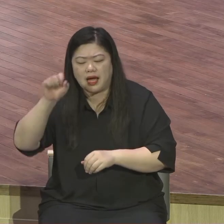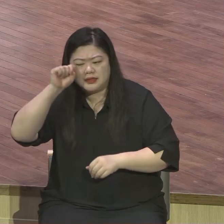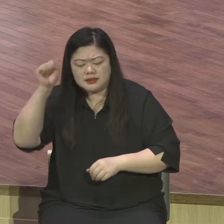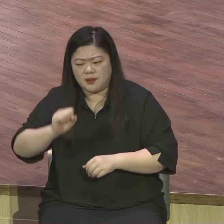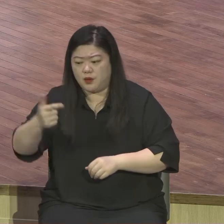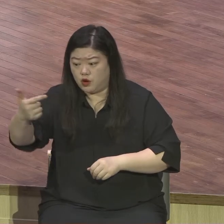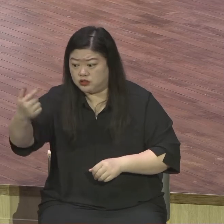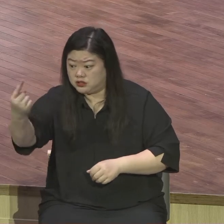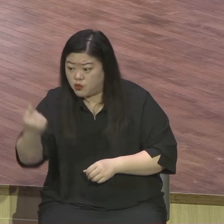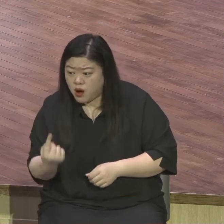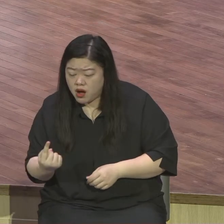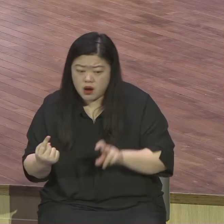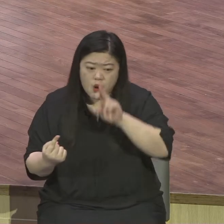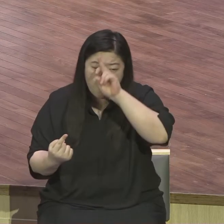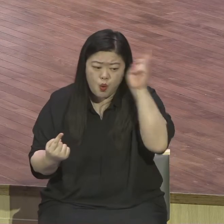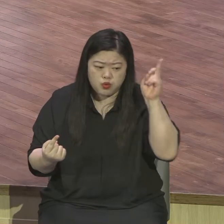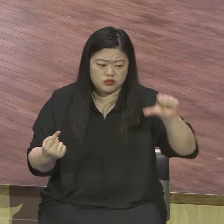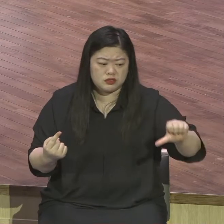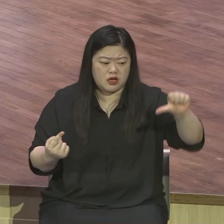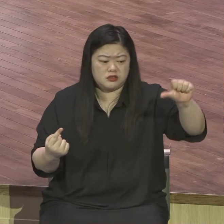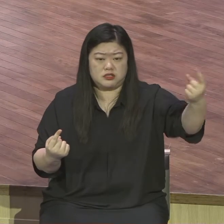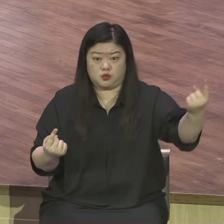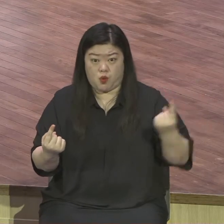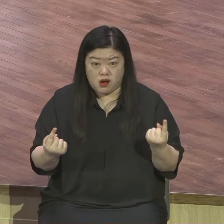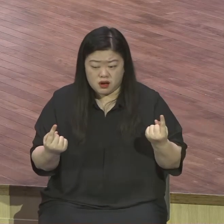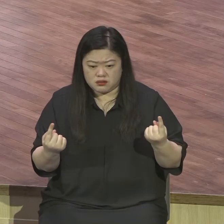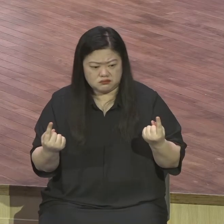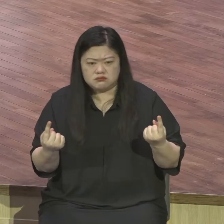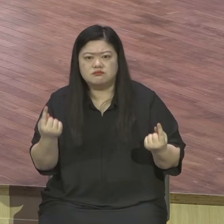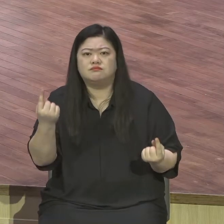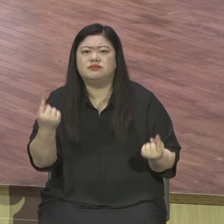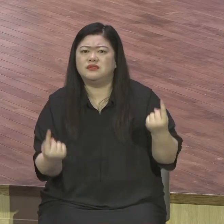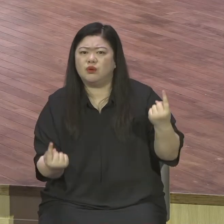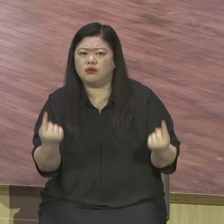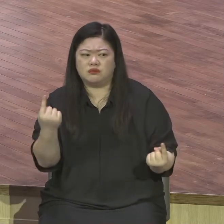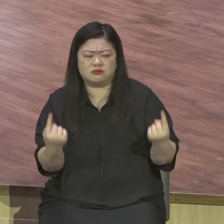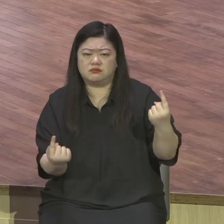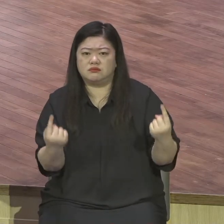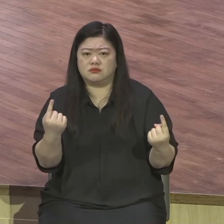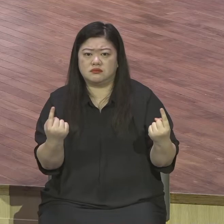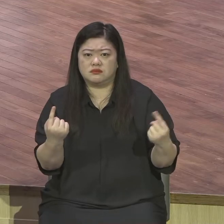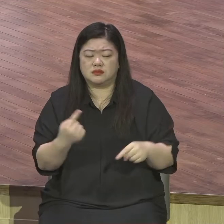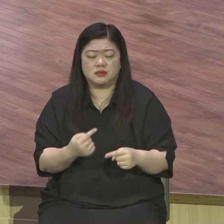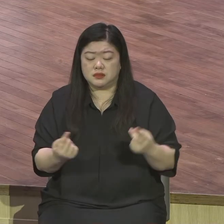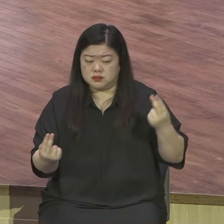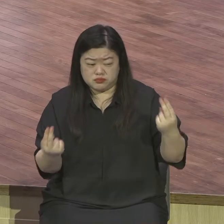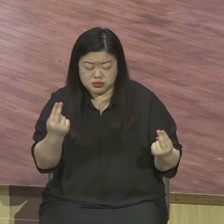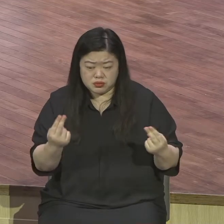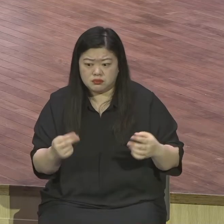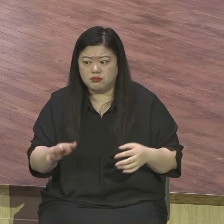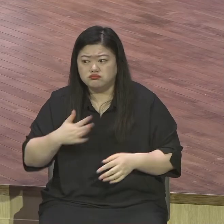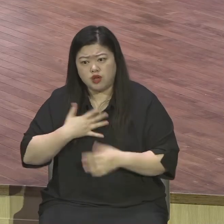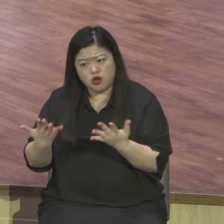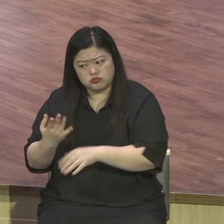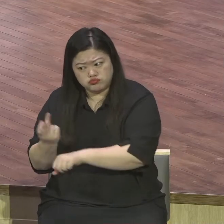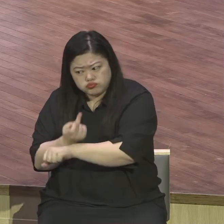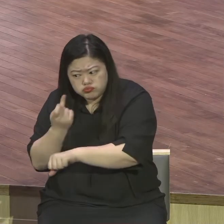안 돼요 비교하고 있는 거거든요 다른 사람과 비교하는 순간에 원망불평이 나와요 비교하는 순간에